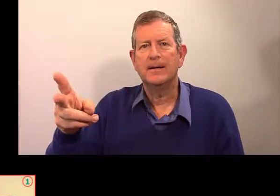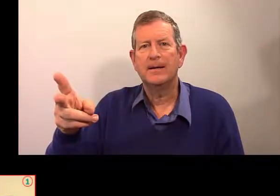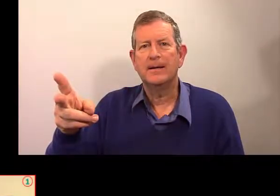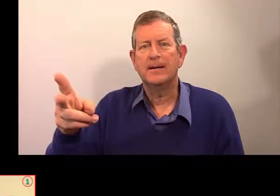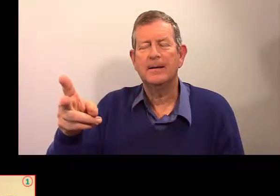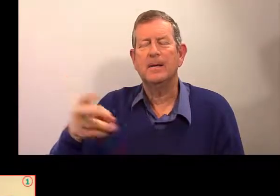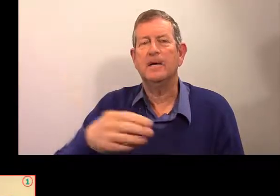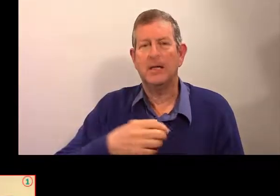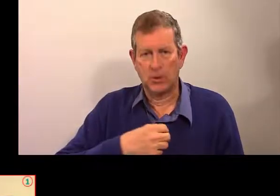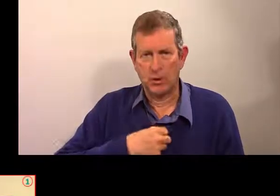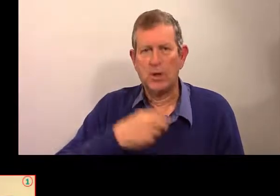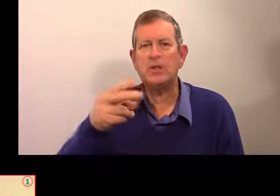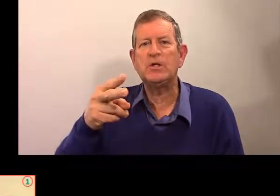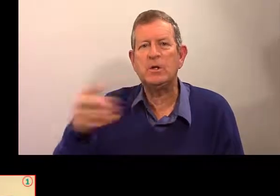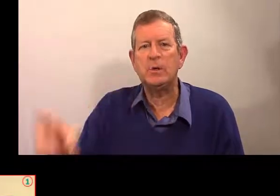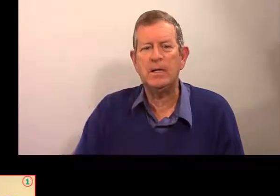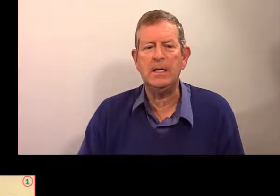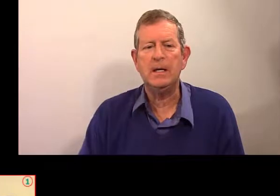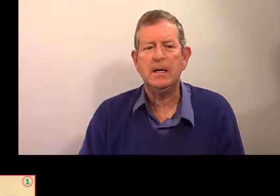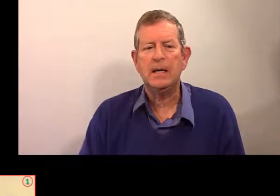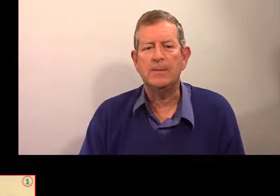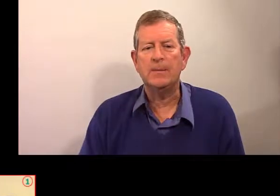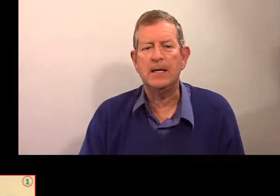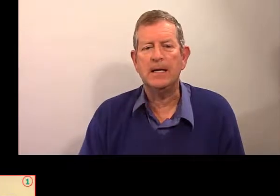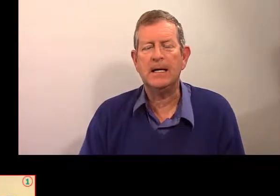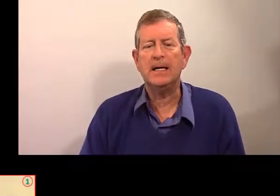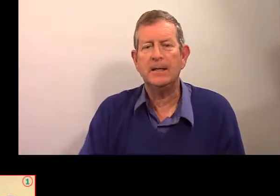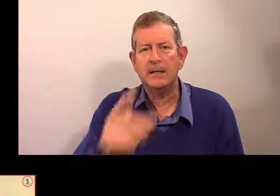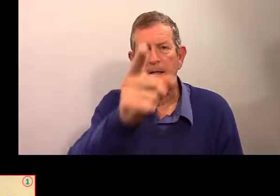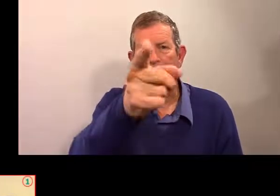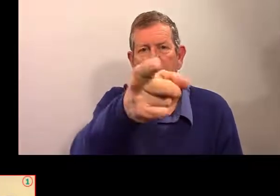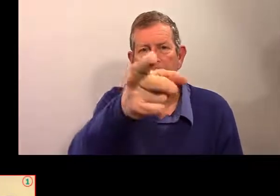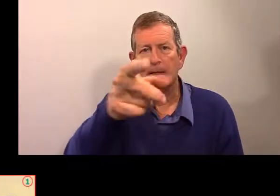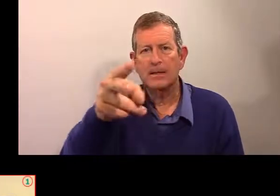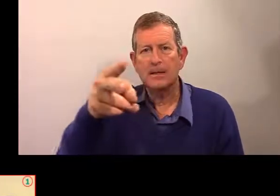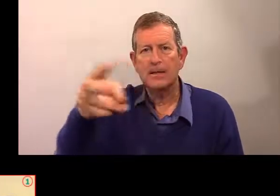je suis et puis là,